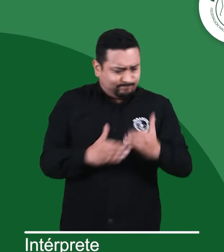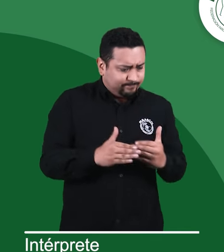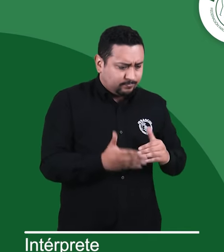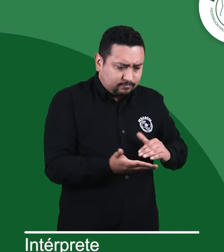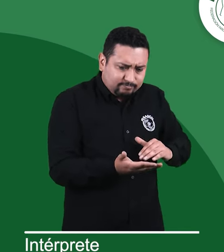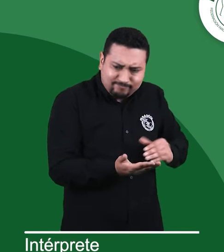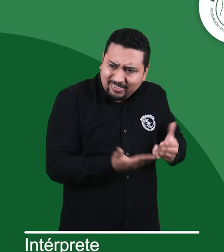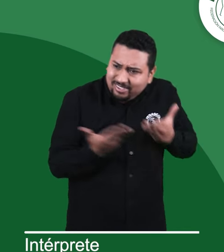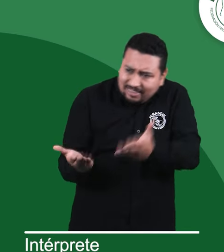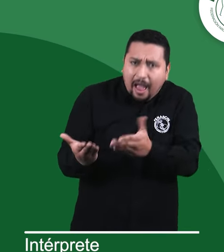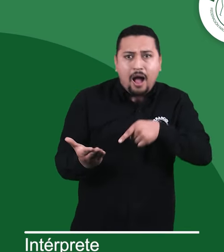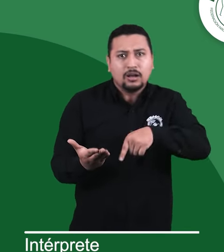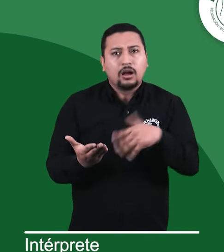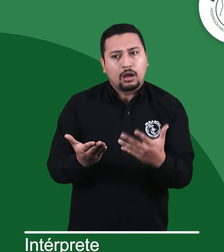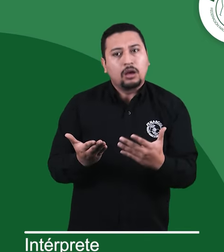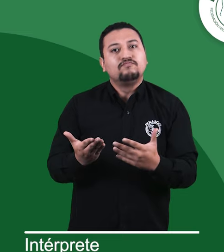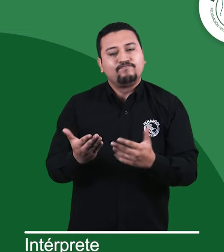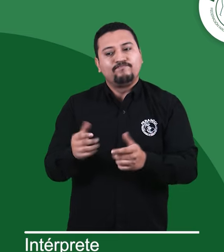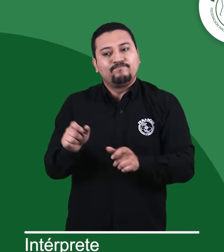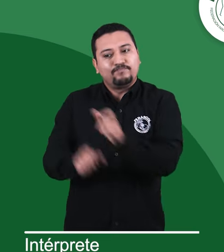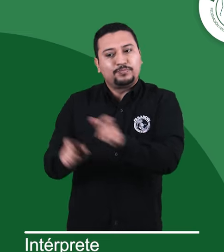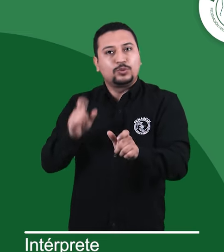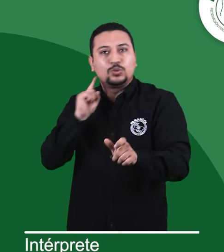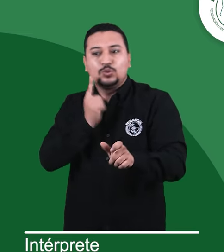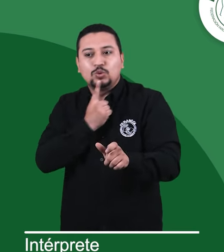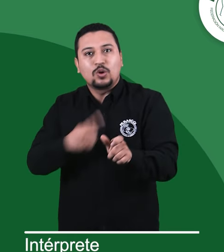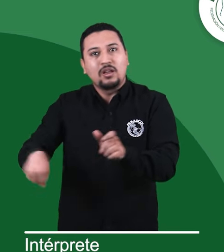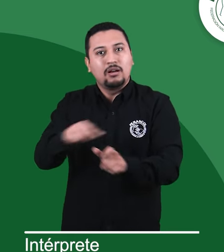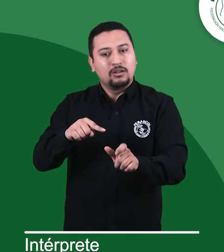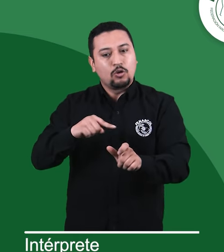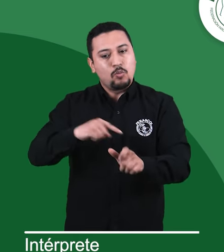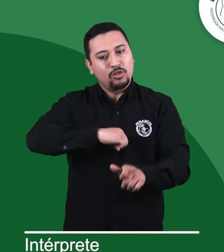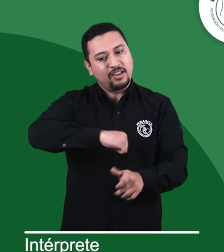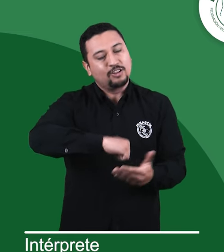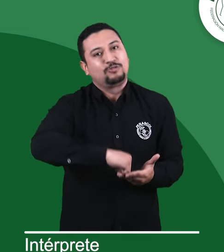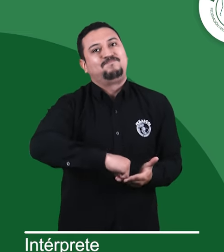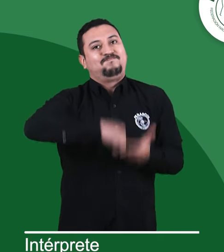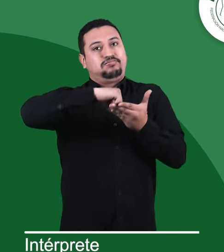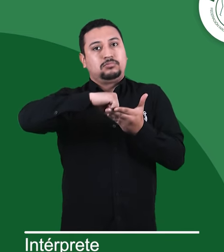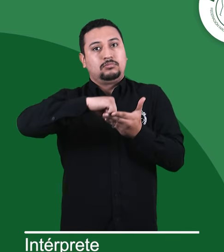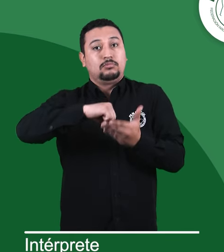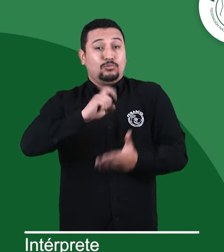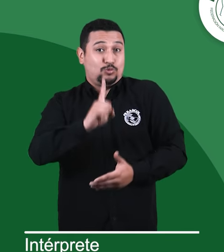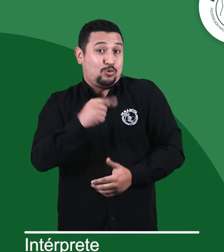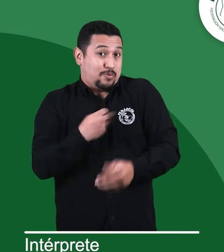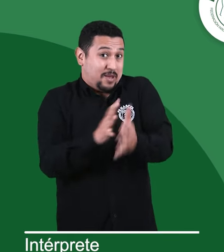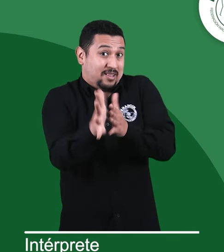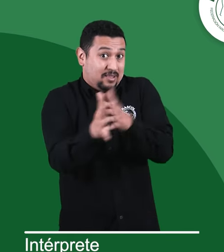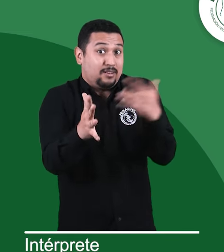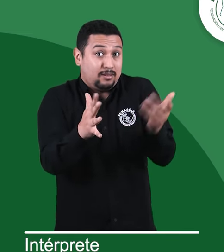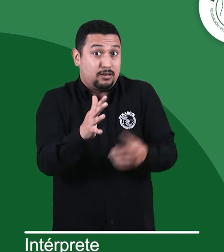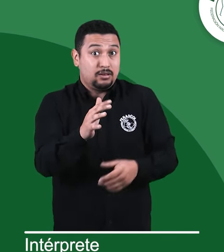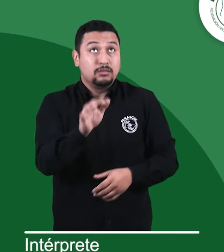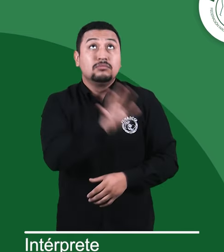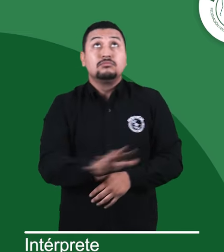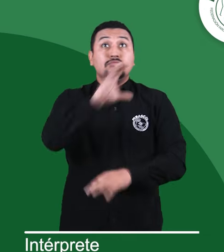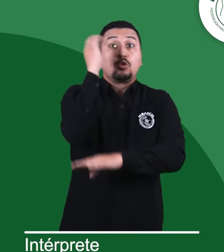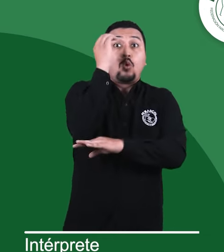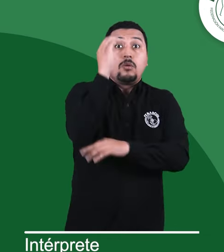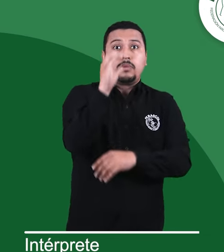tenemos que dar el primer paso para reivindicar los derechos de este sector poblacional, que como les mencionaba anteriormente, son más